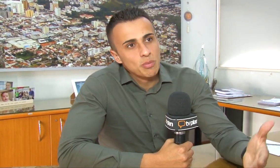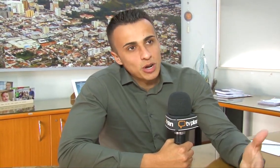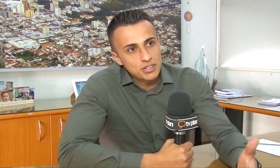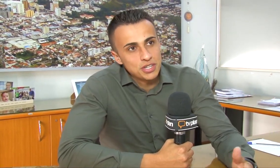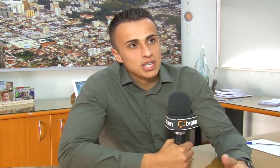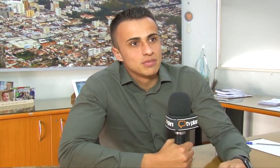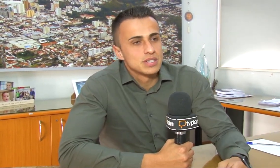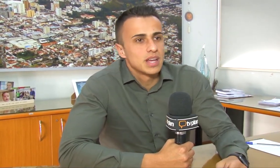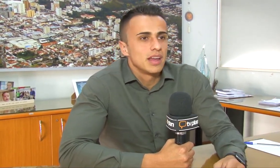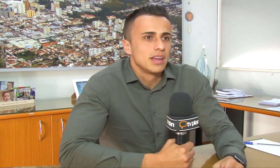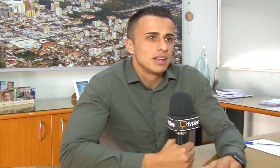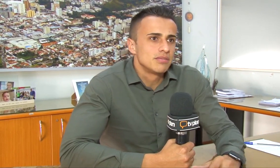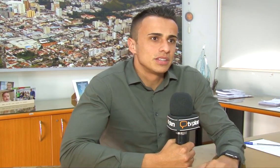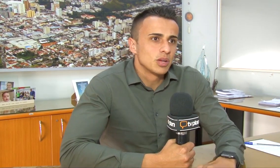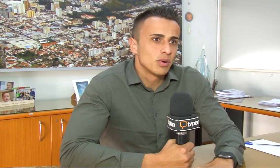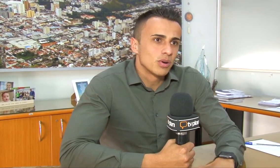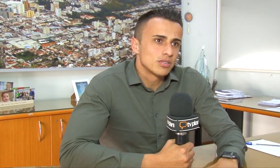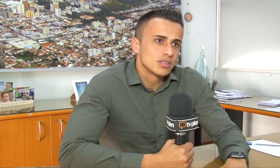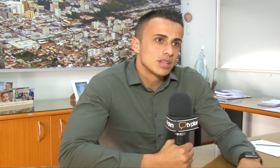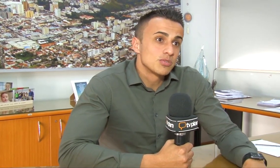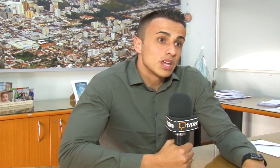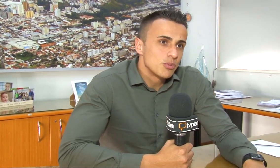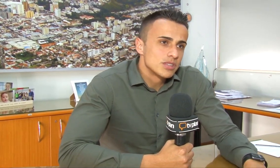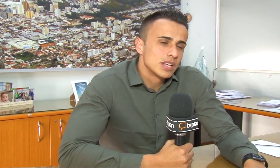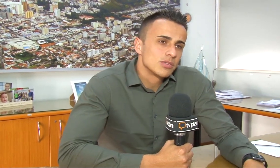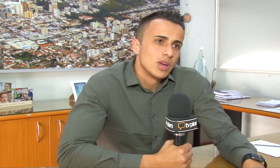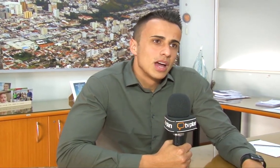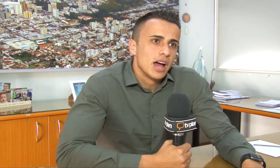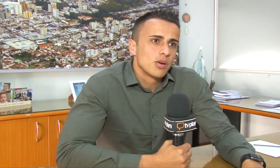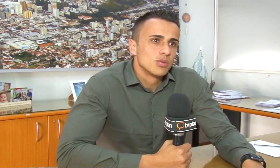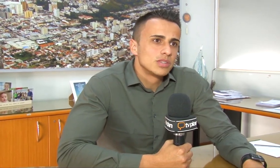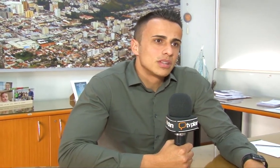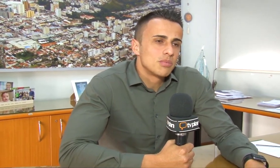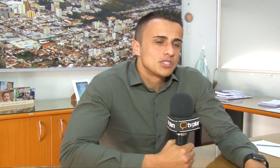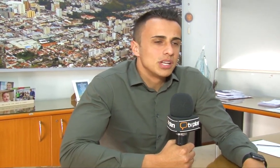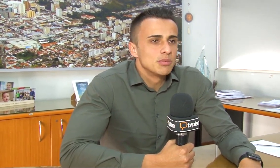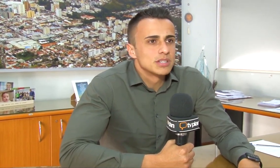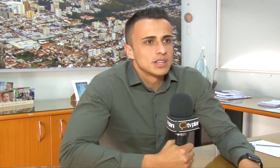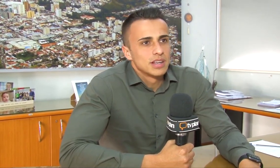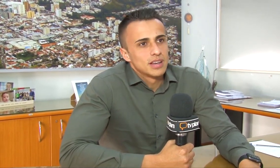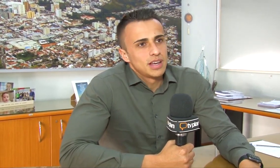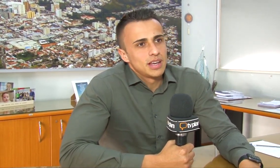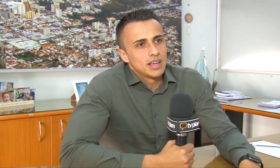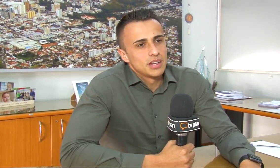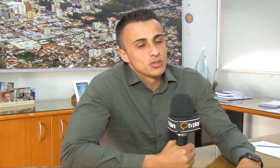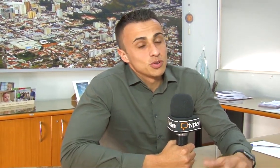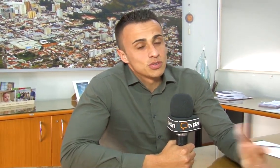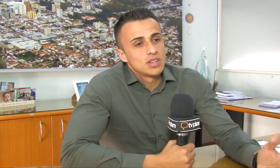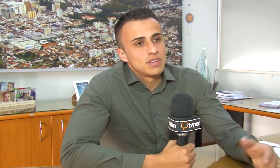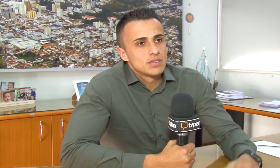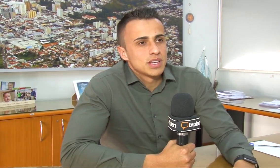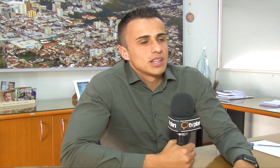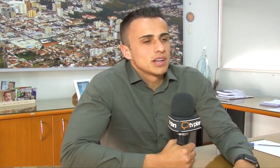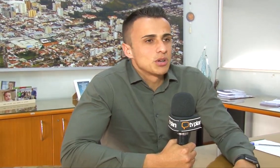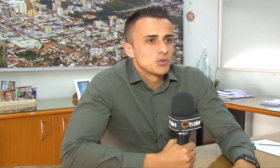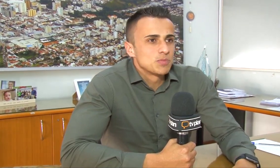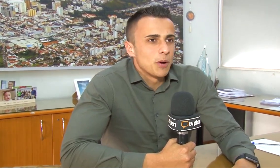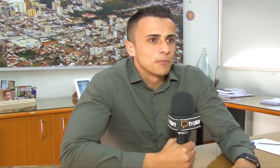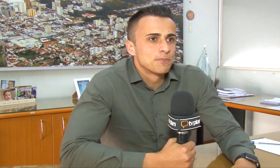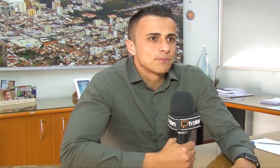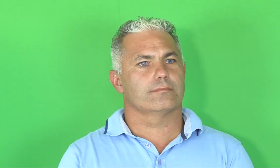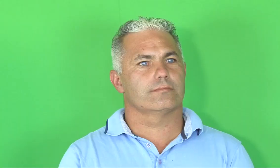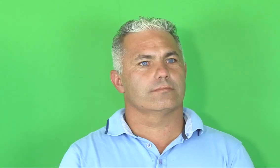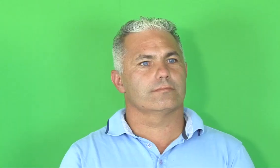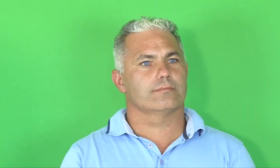sessões comemorativas. Enfim, então agora nós estamos 100% com os intérpretes de Libras nos nossos eventos aqui na Câmara